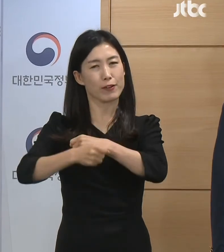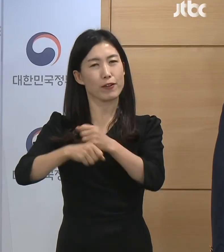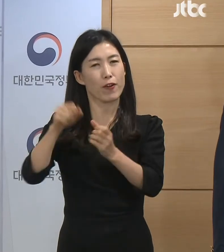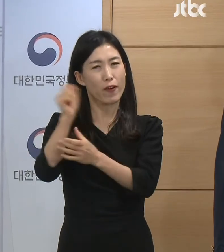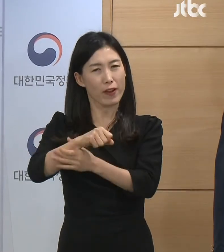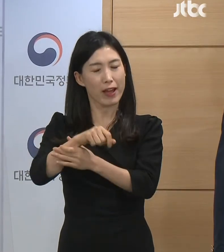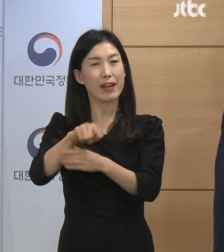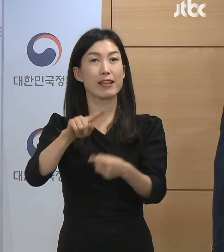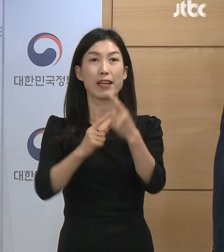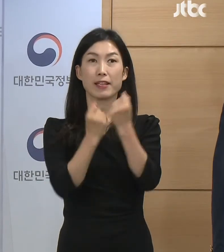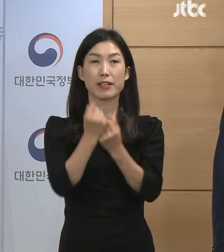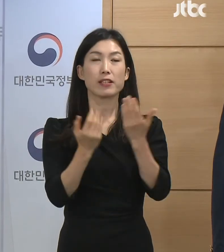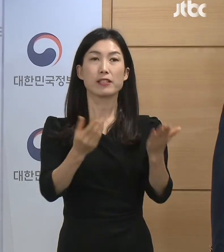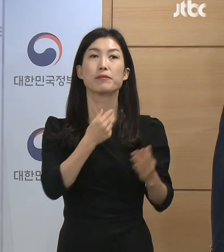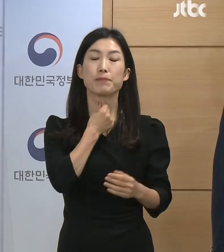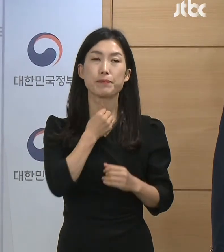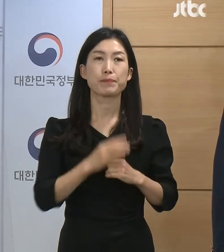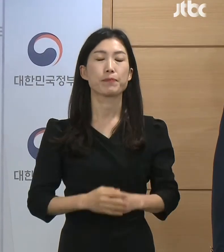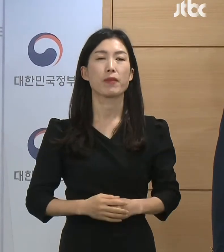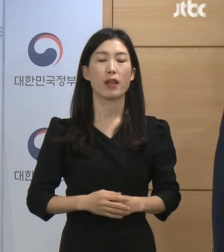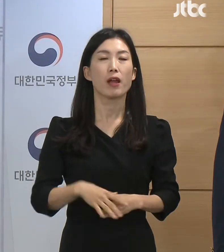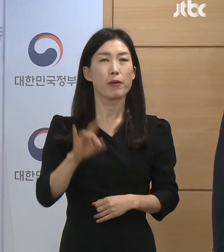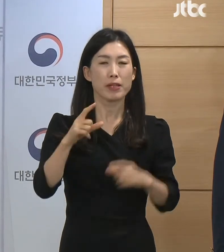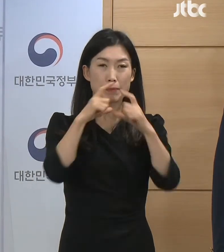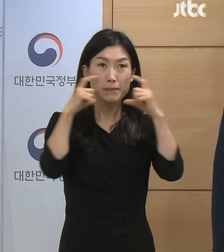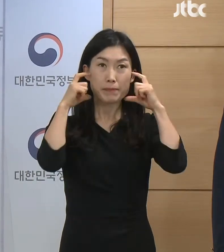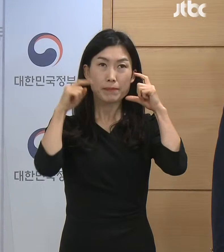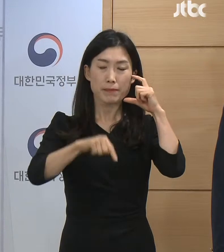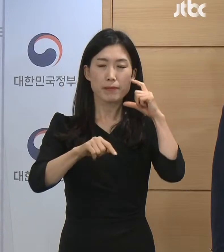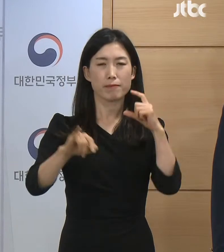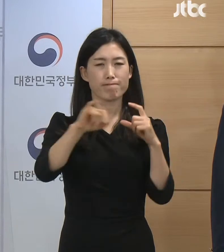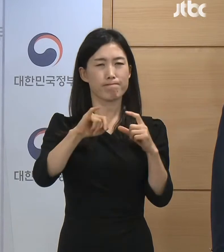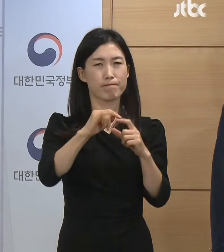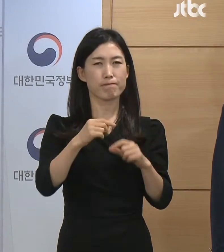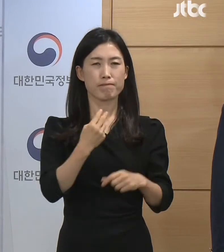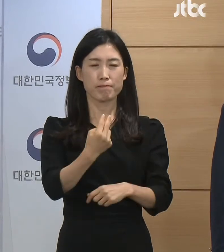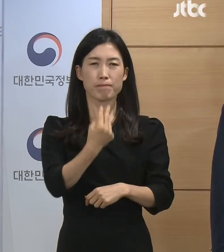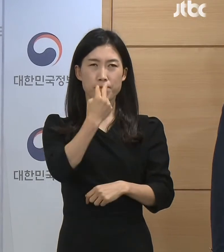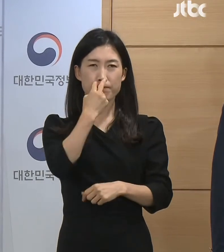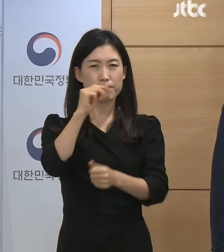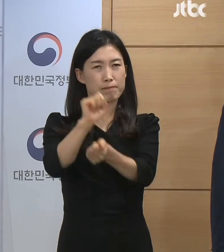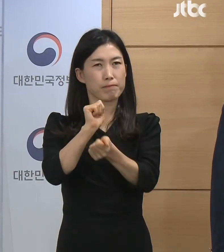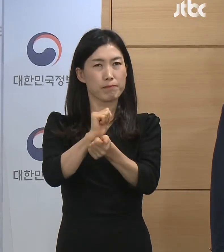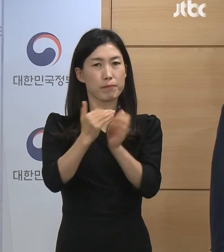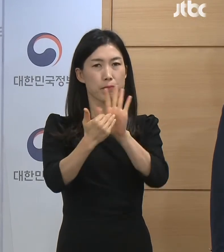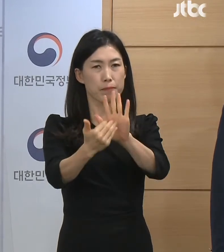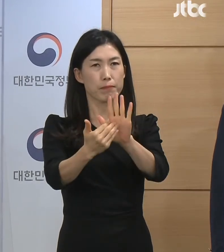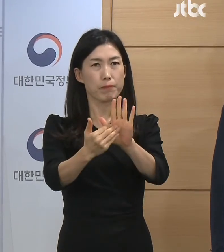우선 마스크 착용은 호흡기 감염병 전파를 위해서